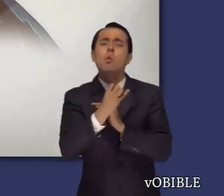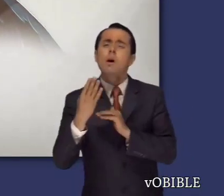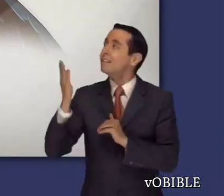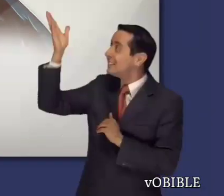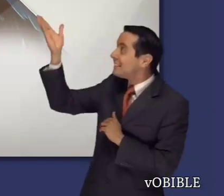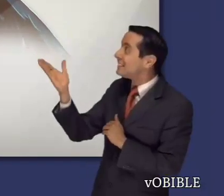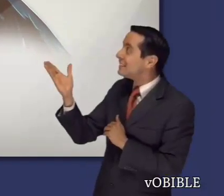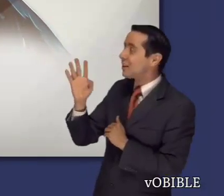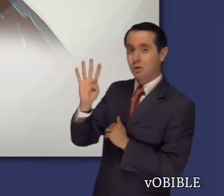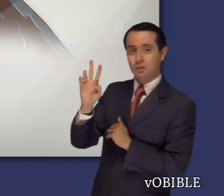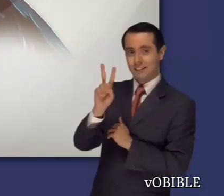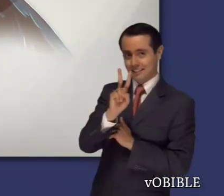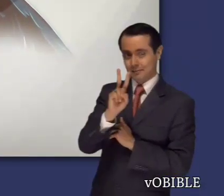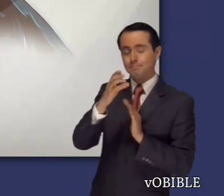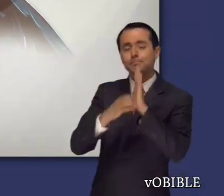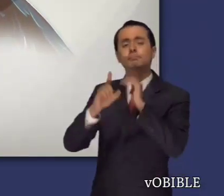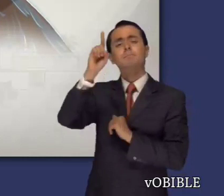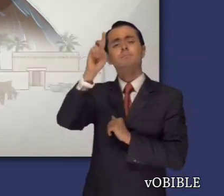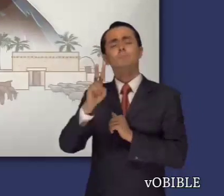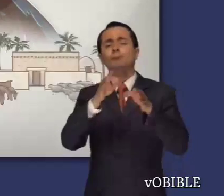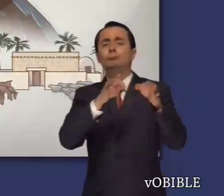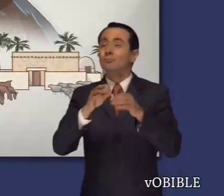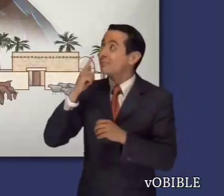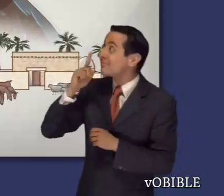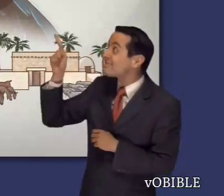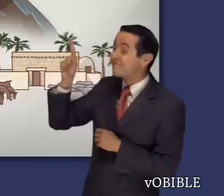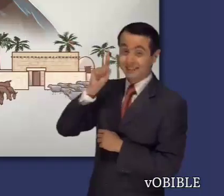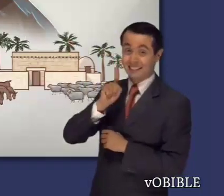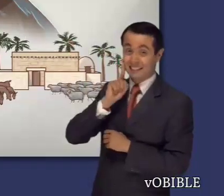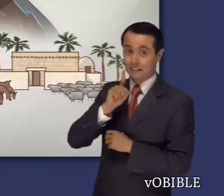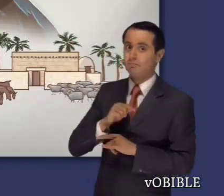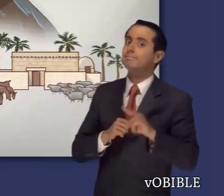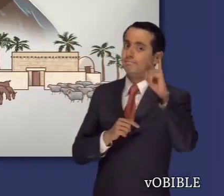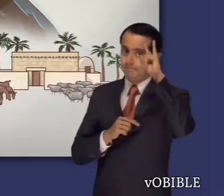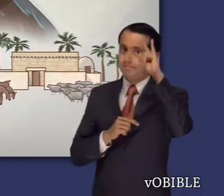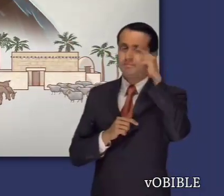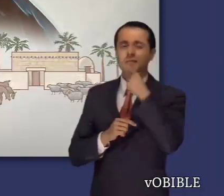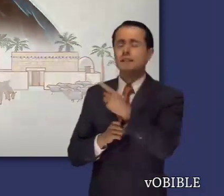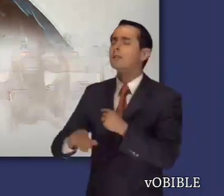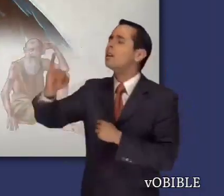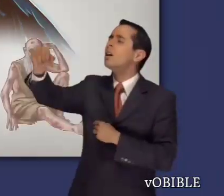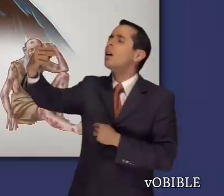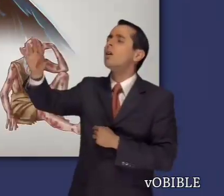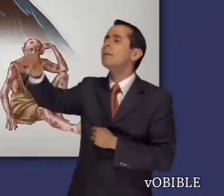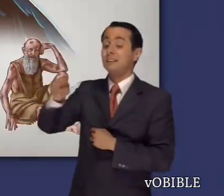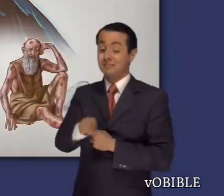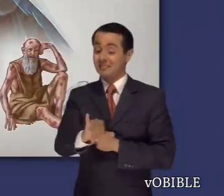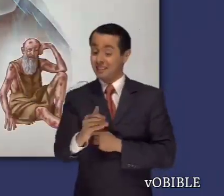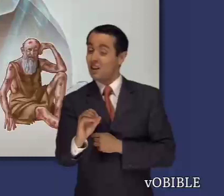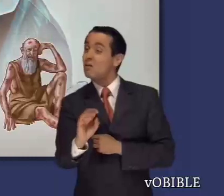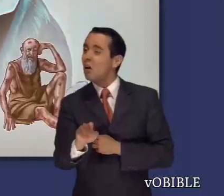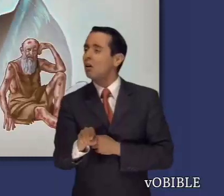cuentan lo que sucedió en los cielos. Satanás desafió a Jehová y afirmó que Job no sería fiel si